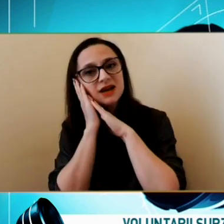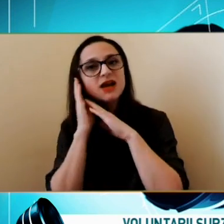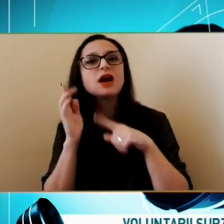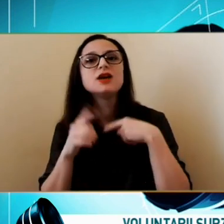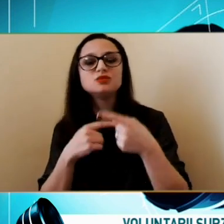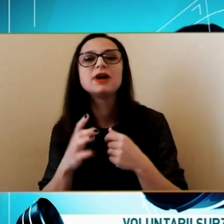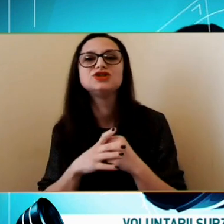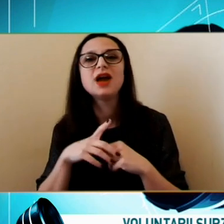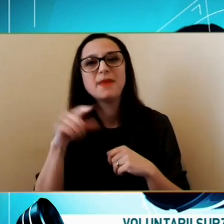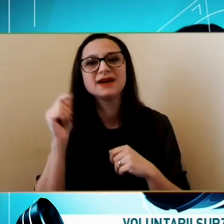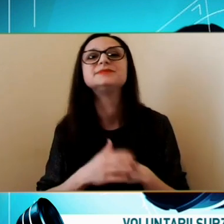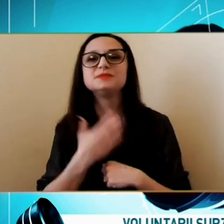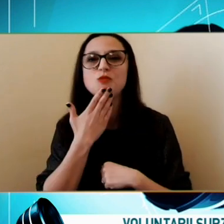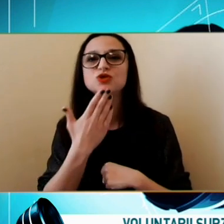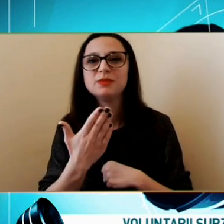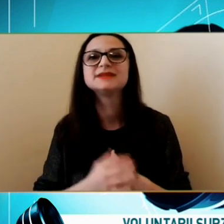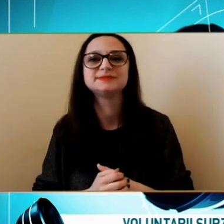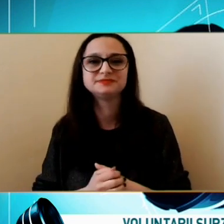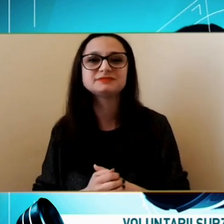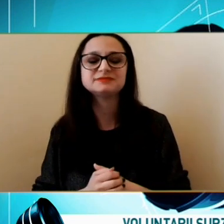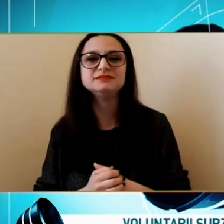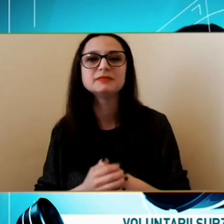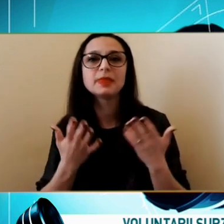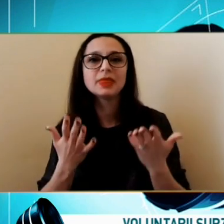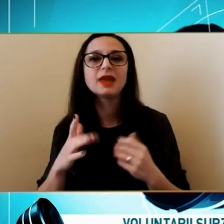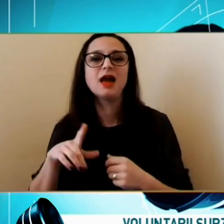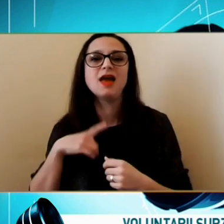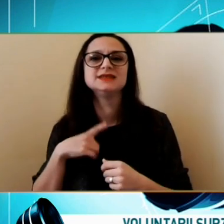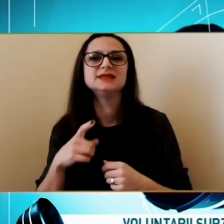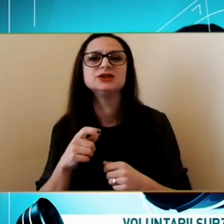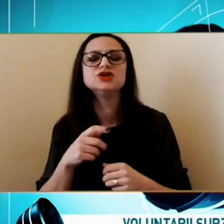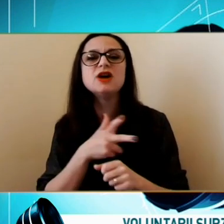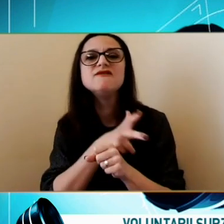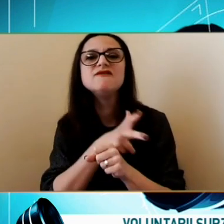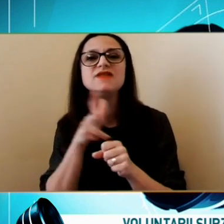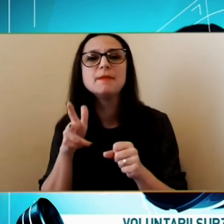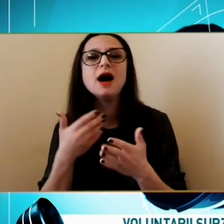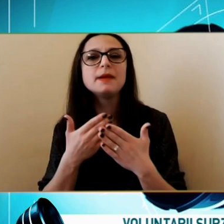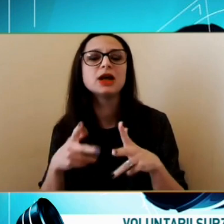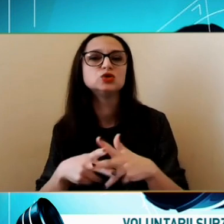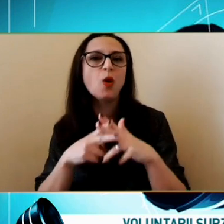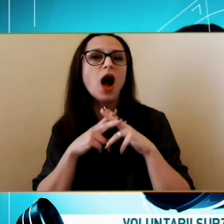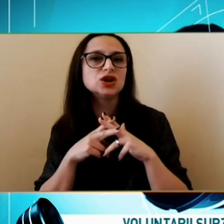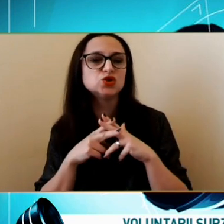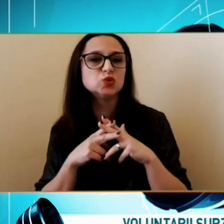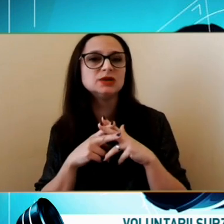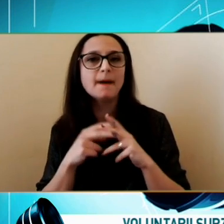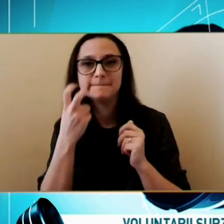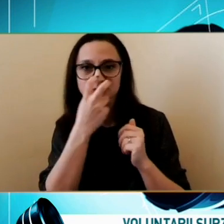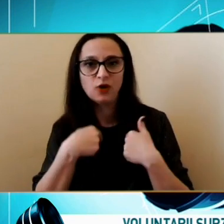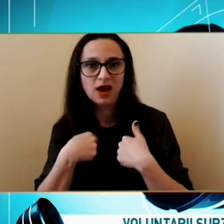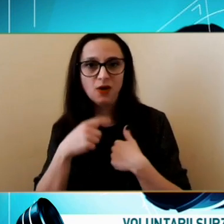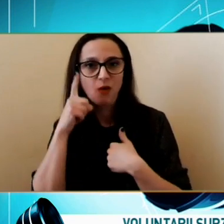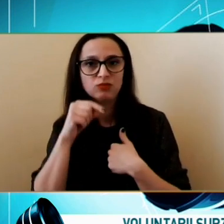Există ceva filmulețe Pentru a veni În sprijinul Acestor